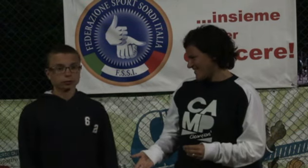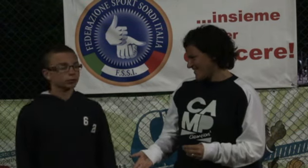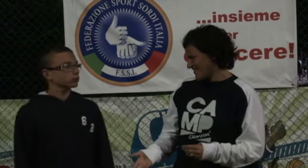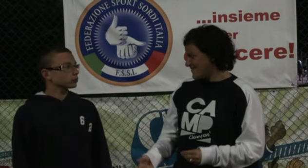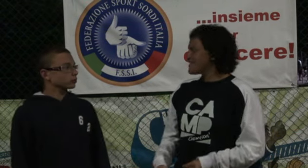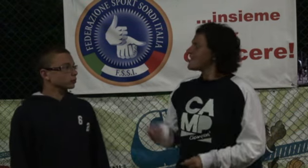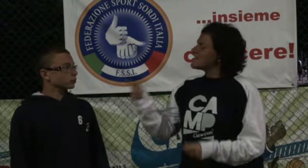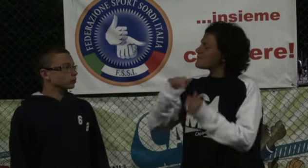certo.